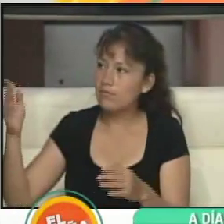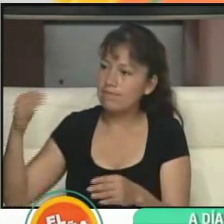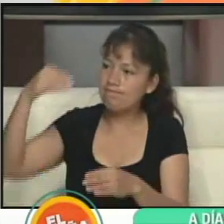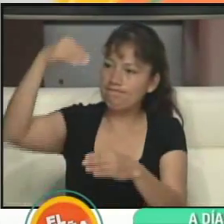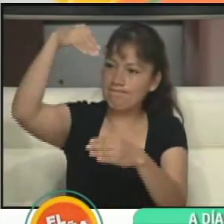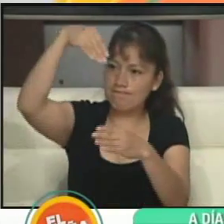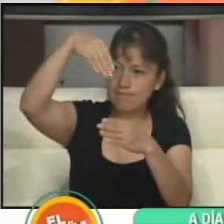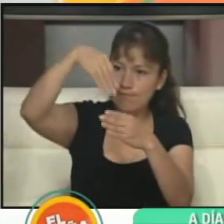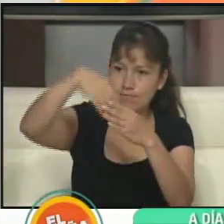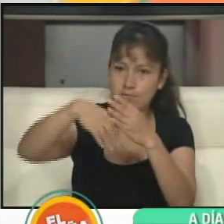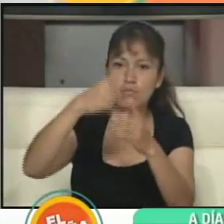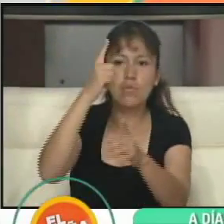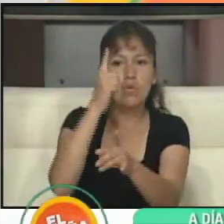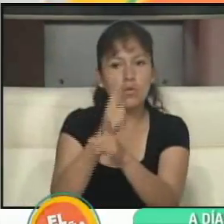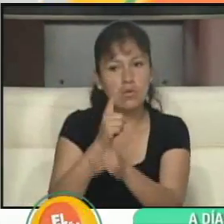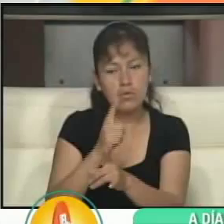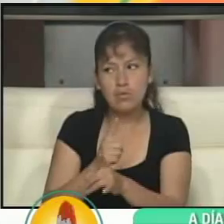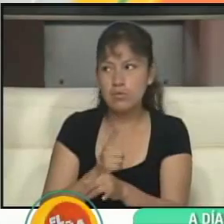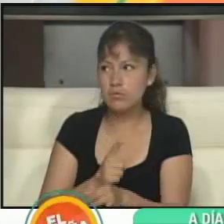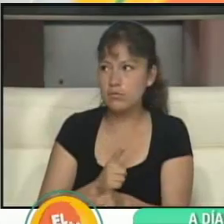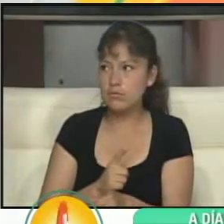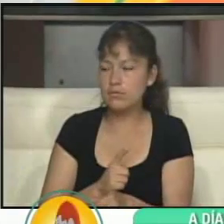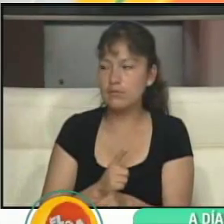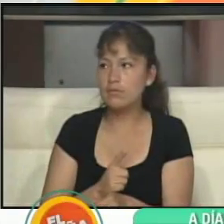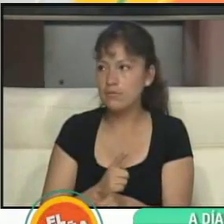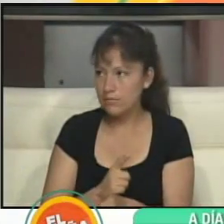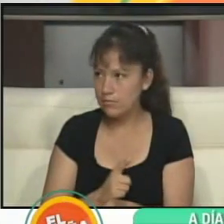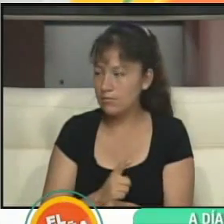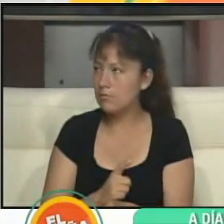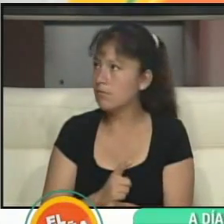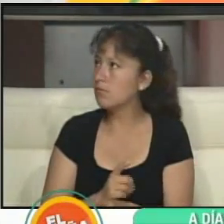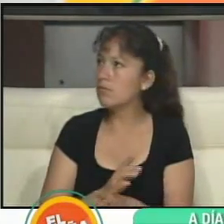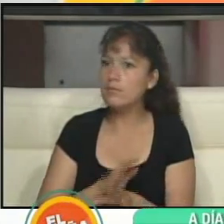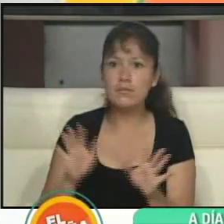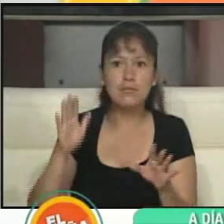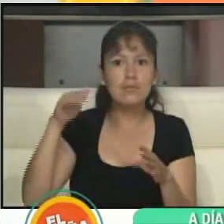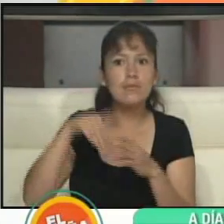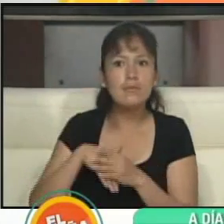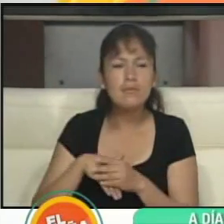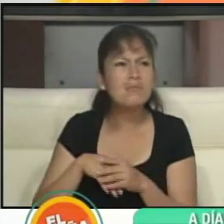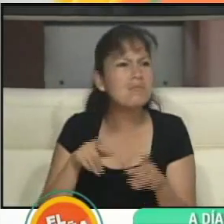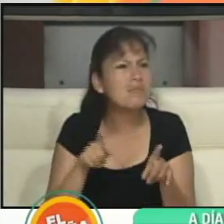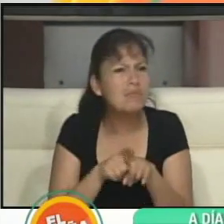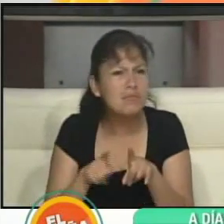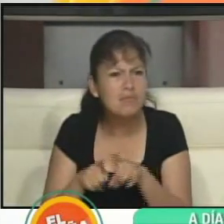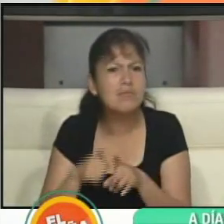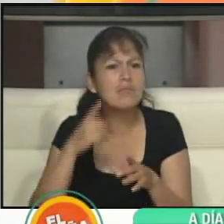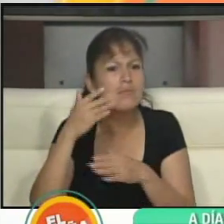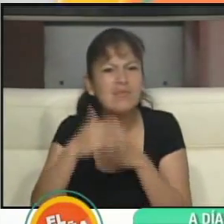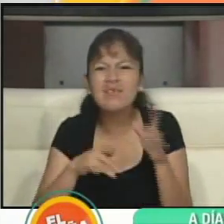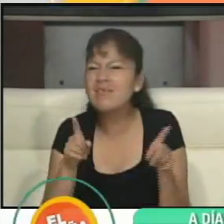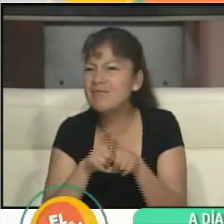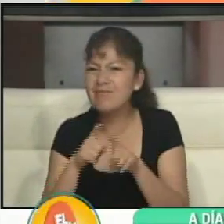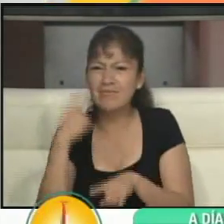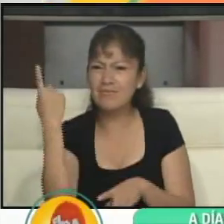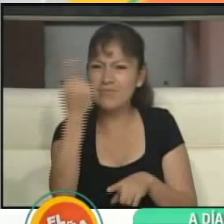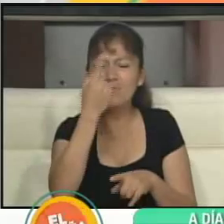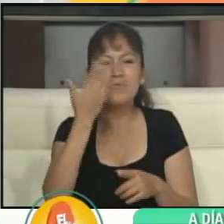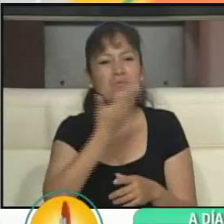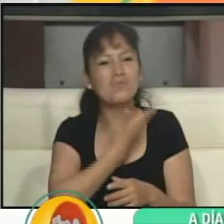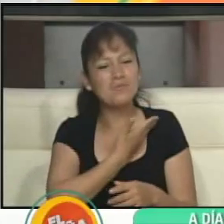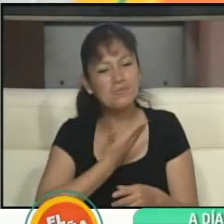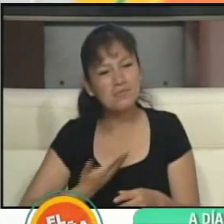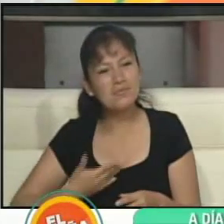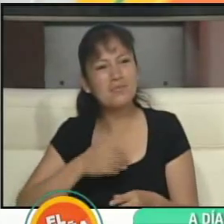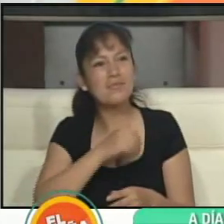adecuadamente. Muy bien, agarro y le introduzco y he votado. O ¿es el mismo procedimiento que una elección para